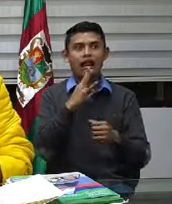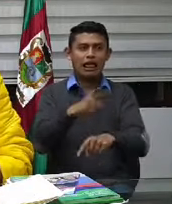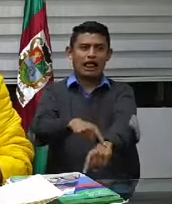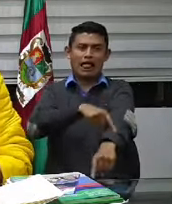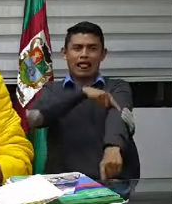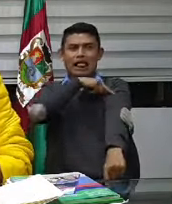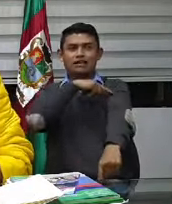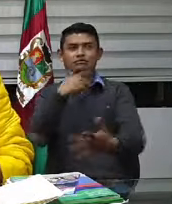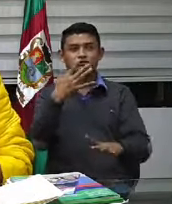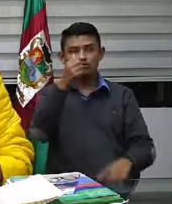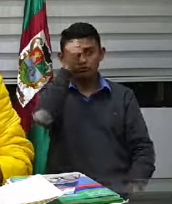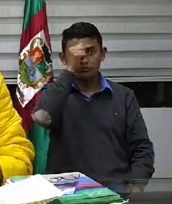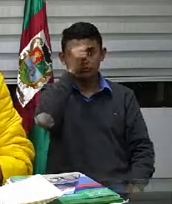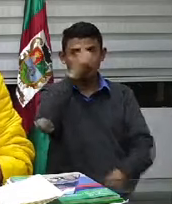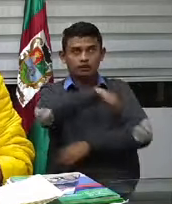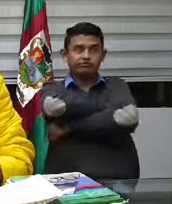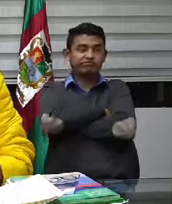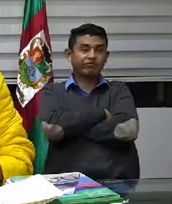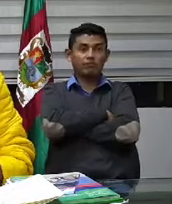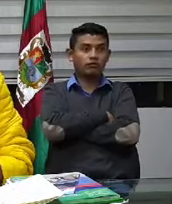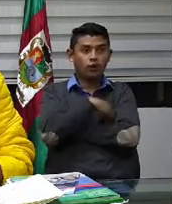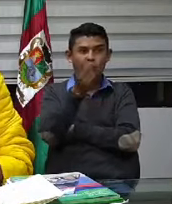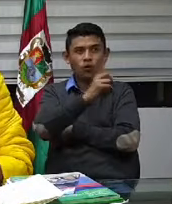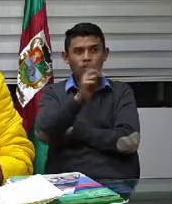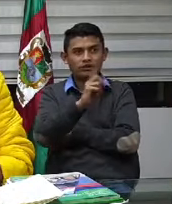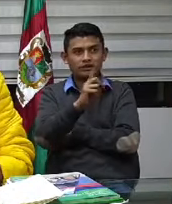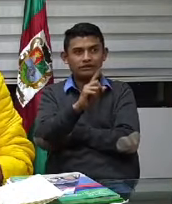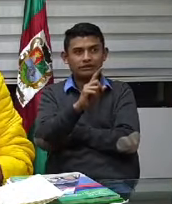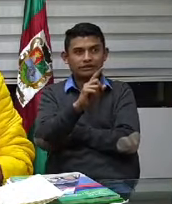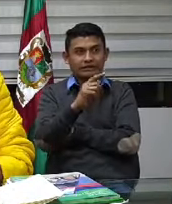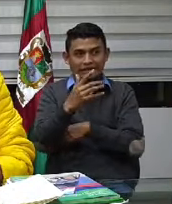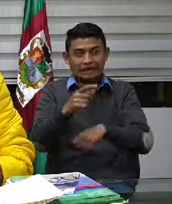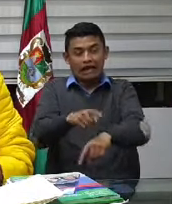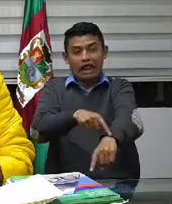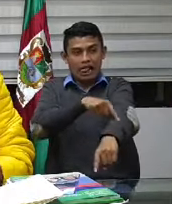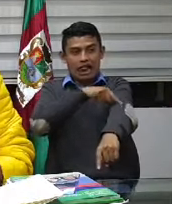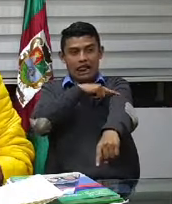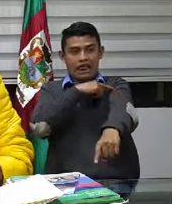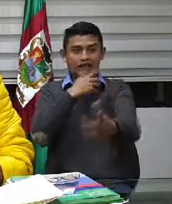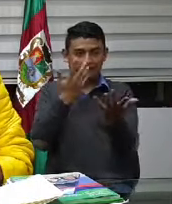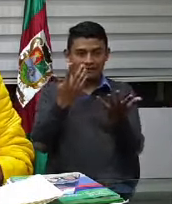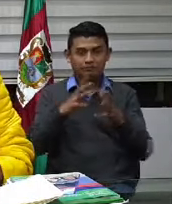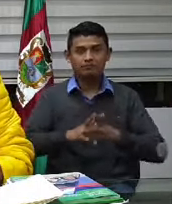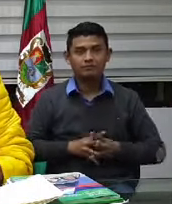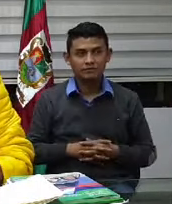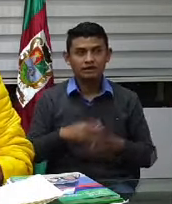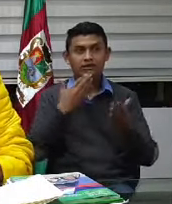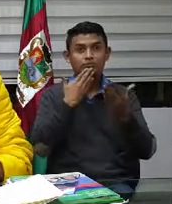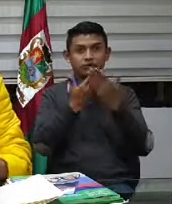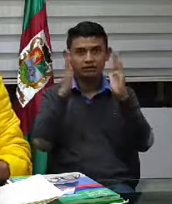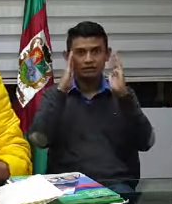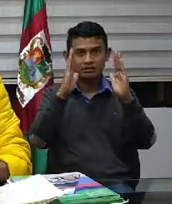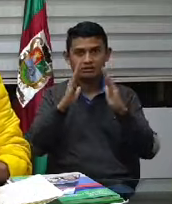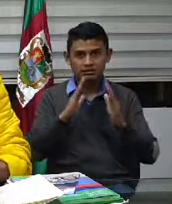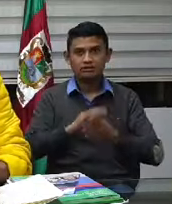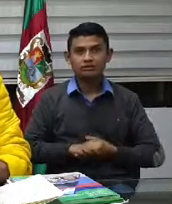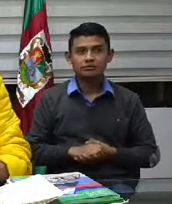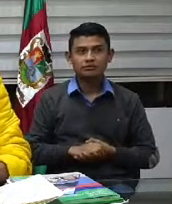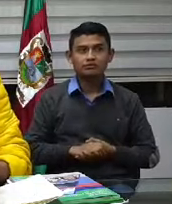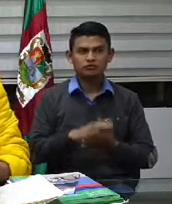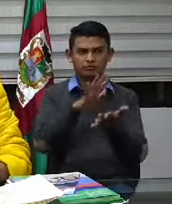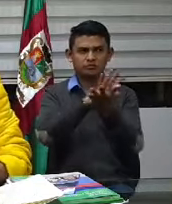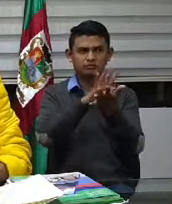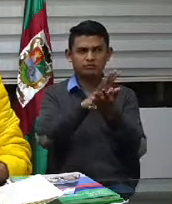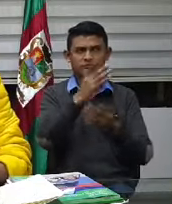domingo hasta ahora en la noche no es que haya como mucho que hacer a veces entonces yo creo que les agradezco que me hayan escuchado igual esto queda en las